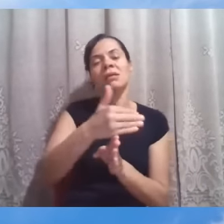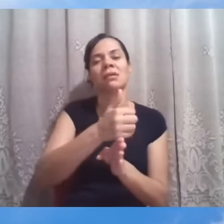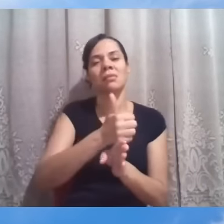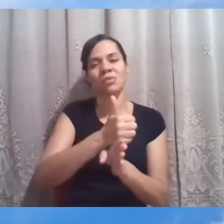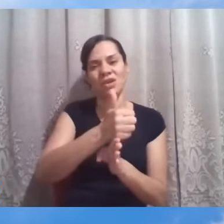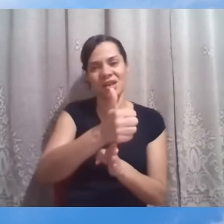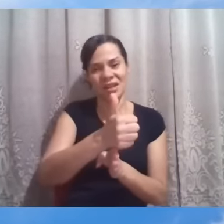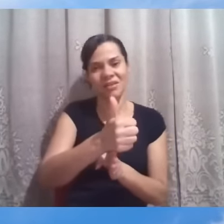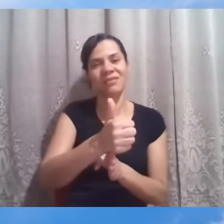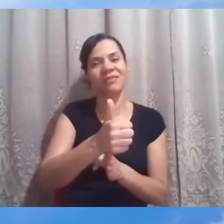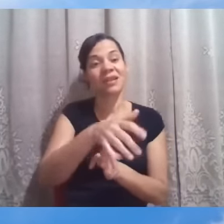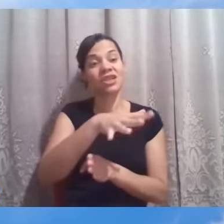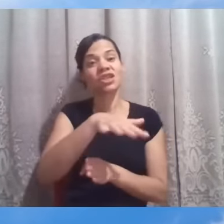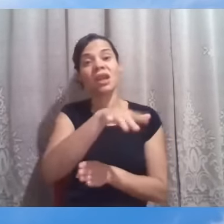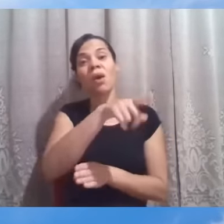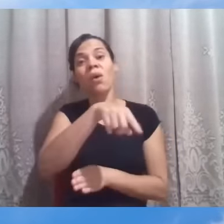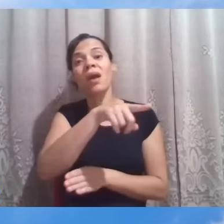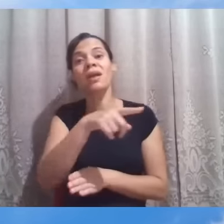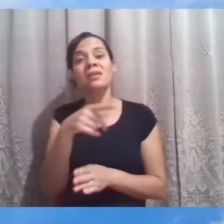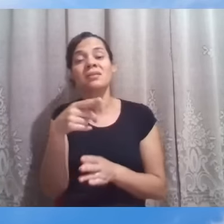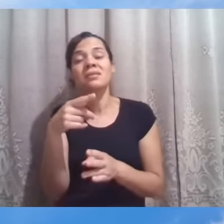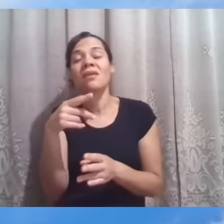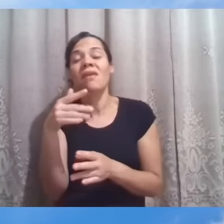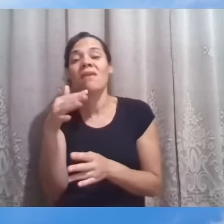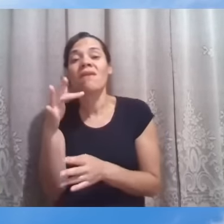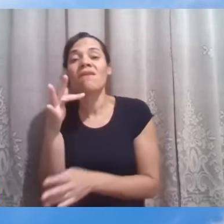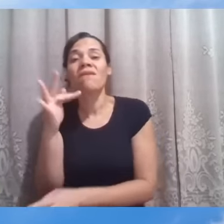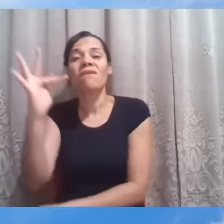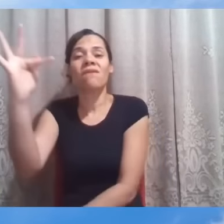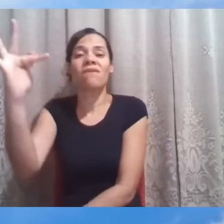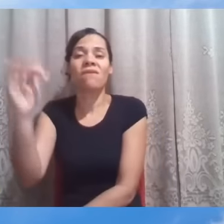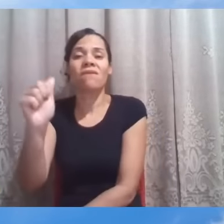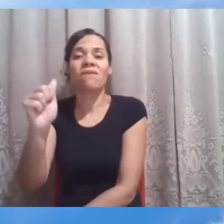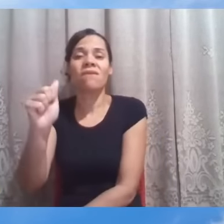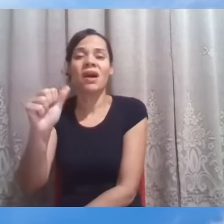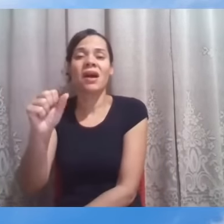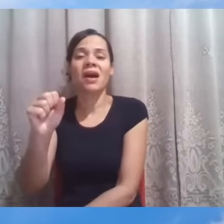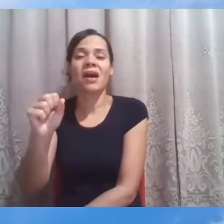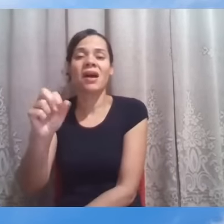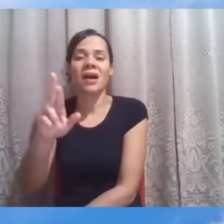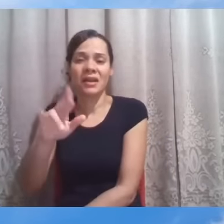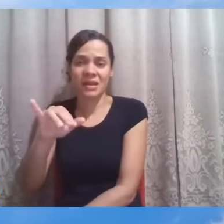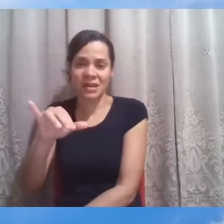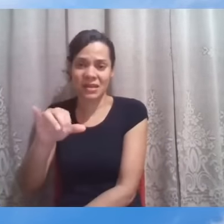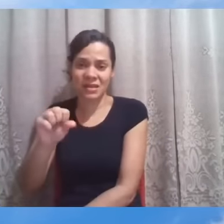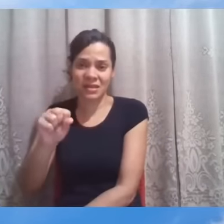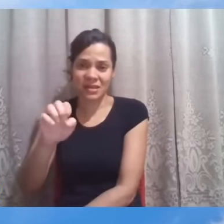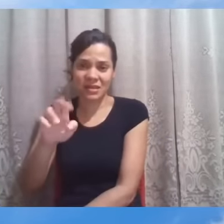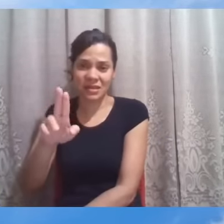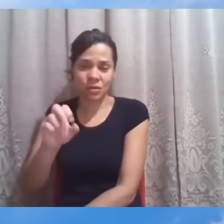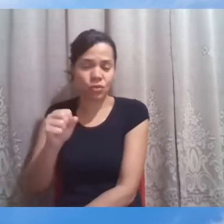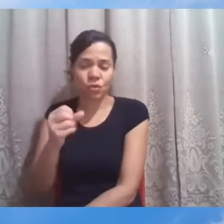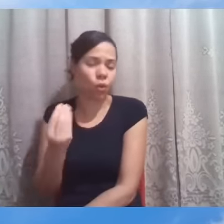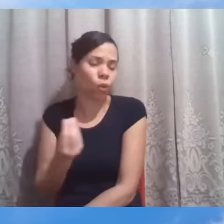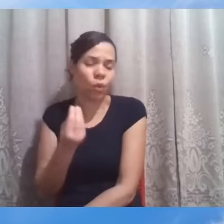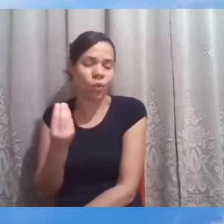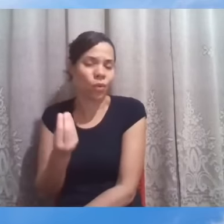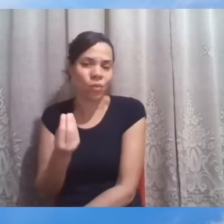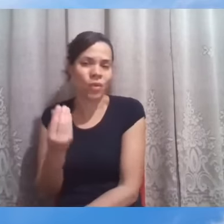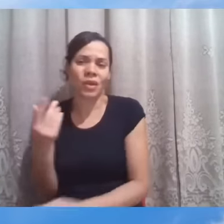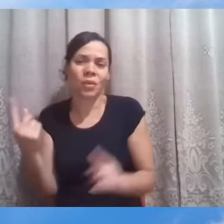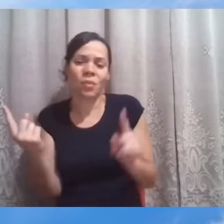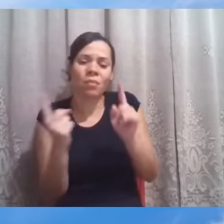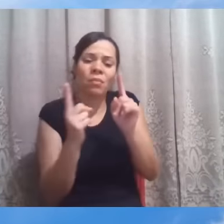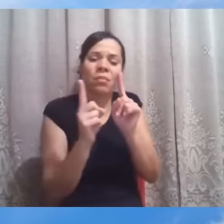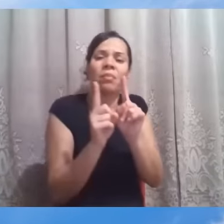geral, como esses eram vistos pelos fariseus? Com puro desprezo. Sequer se aproximariam deles. E, no entanto,